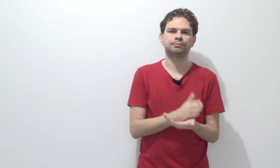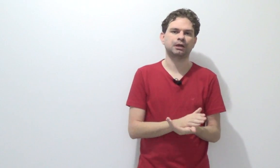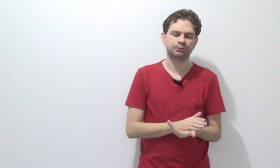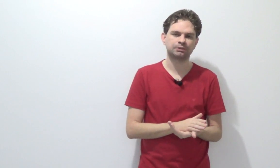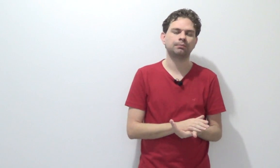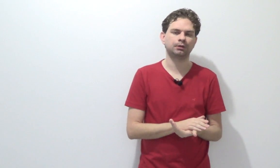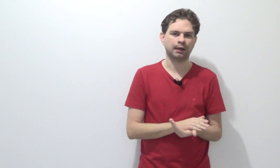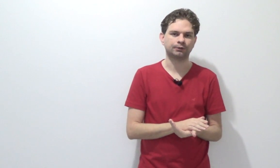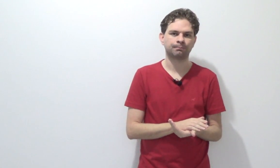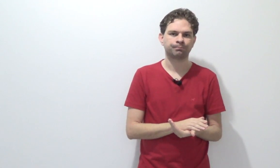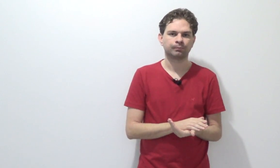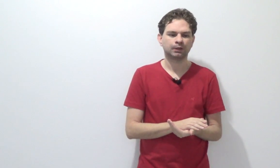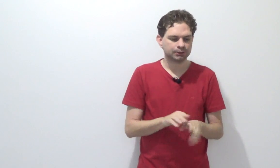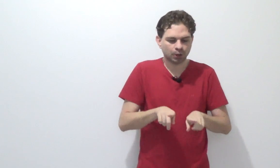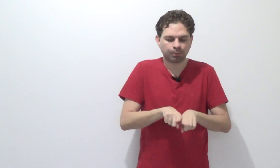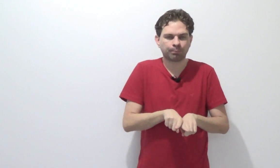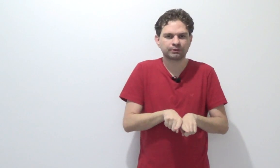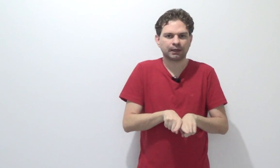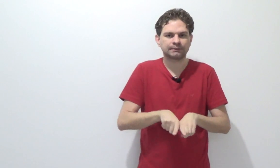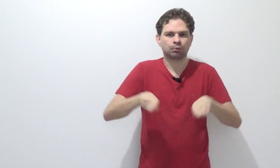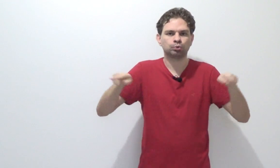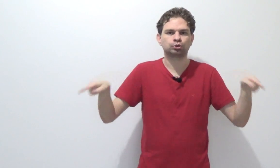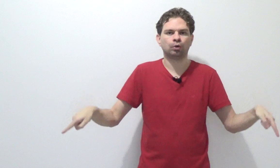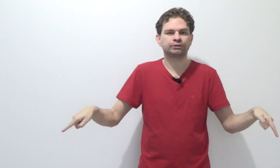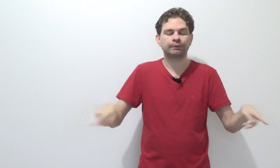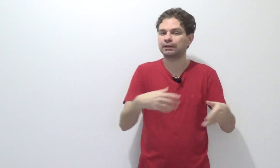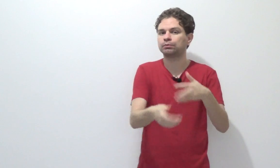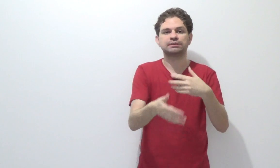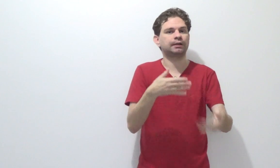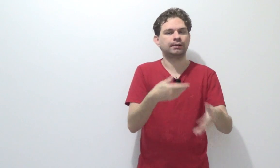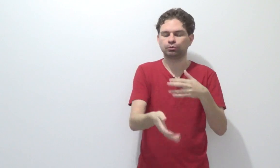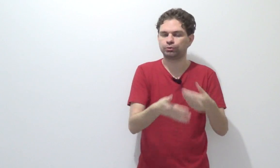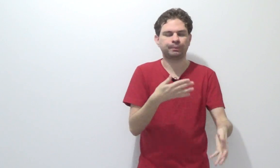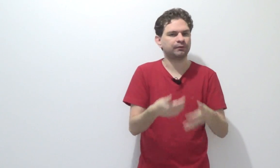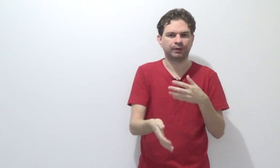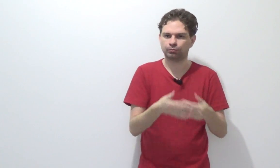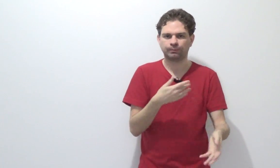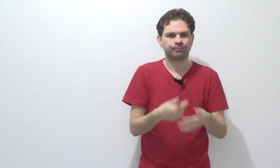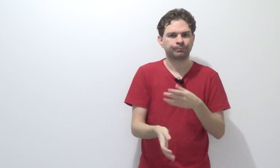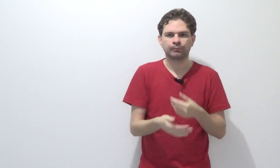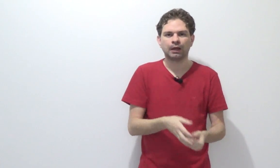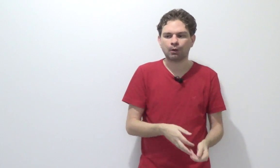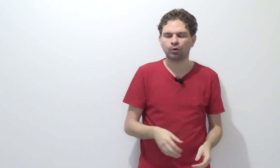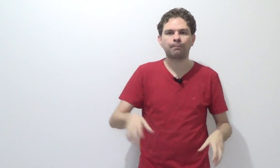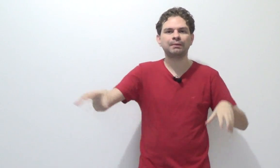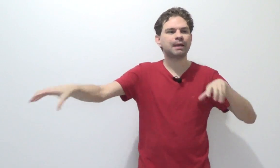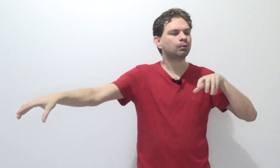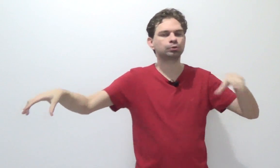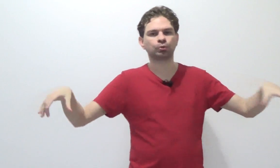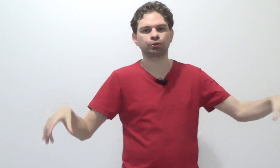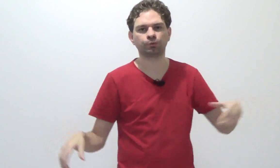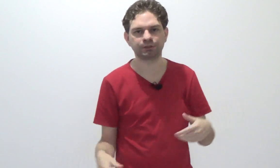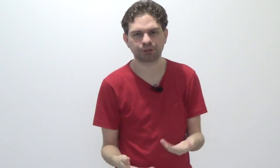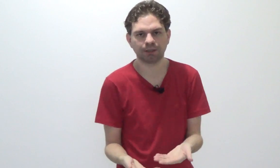admissibilidade. Se eu propuser a ação nos dois, eu ainda não sei quem é o juiz prevento. Agora, o primeiro dos dois juízes que